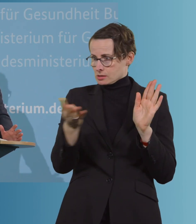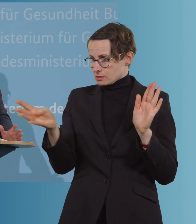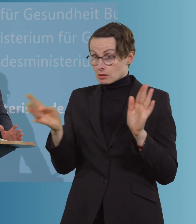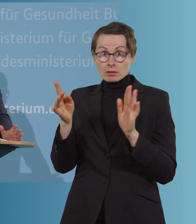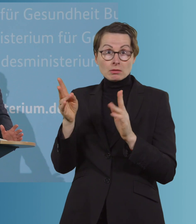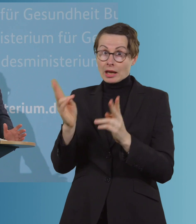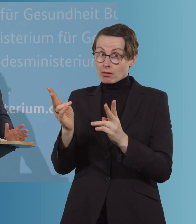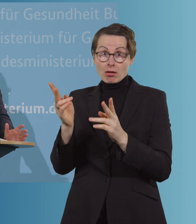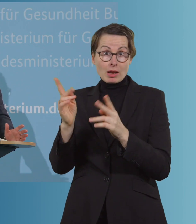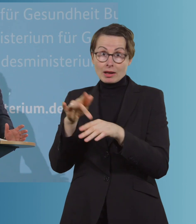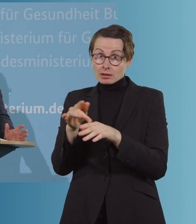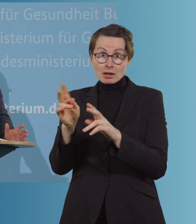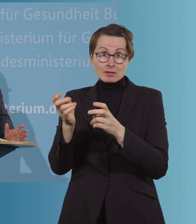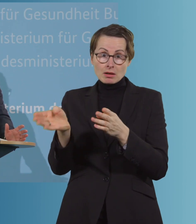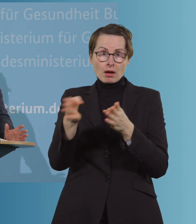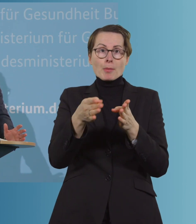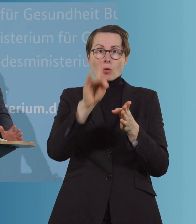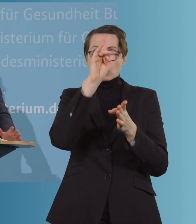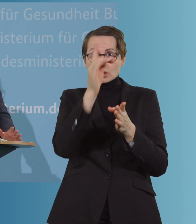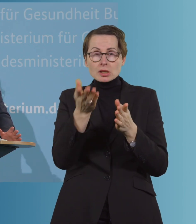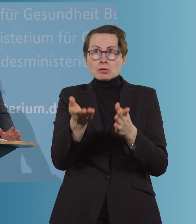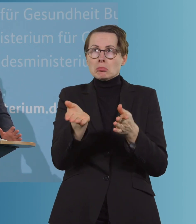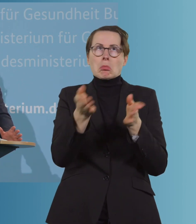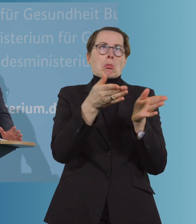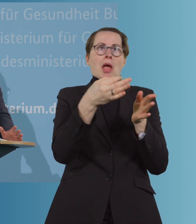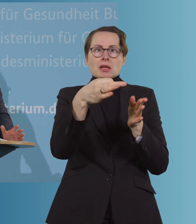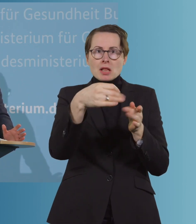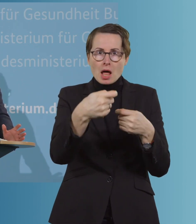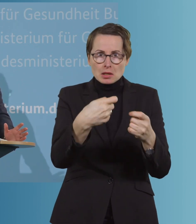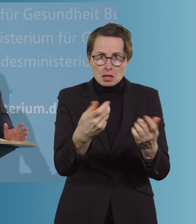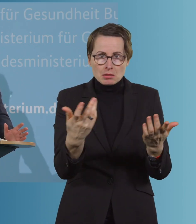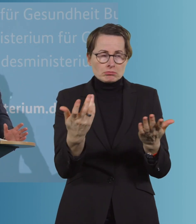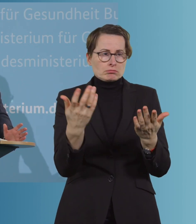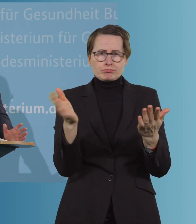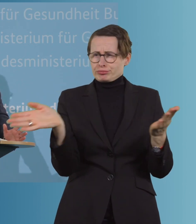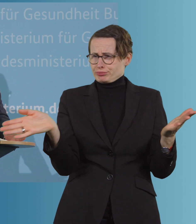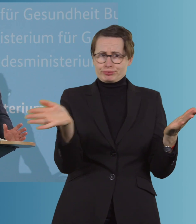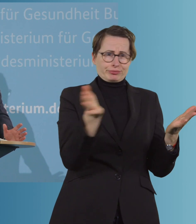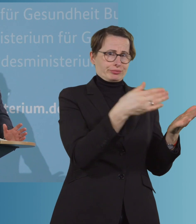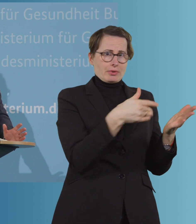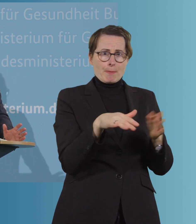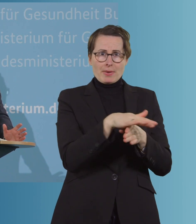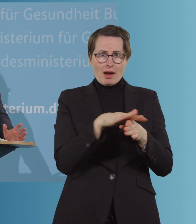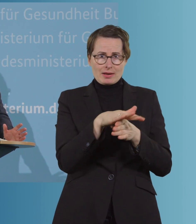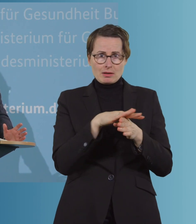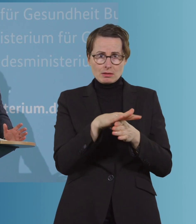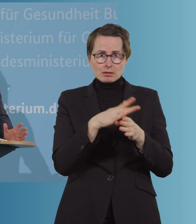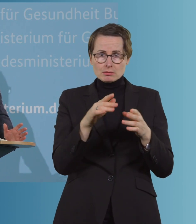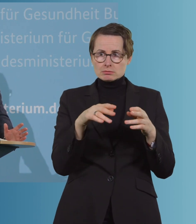Berufsgruppen, ob es Polizistinnen und Polizisten, Einzelhandel. Es gibt ja ganz viele Bereiche, wo eben Homeoffice nicht möglich ist